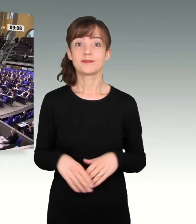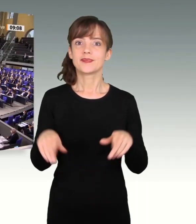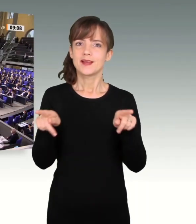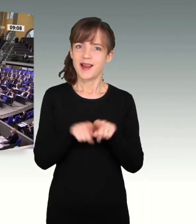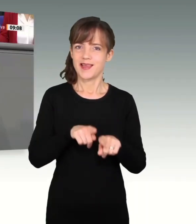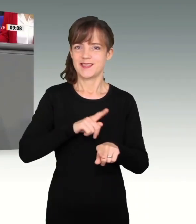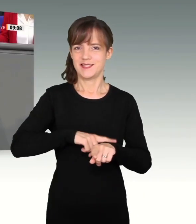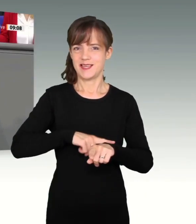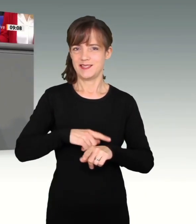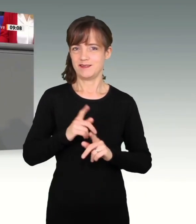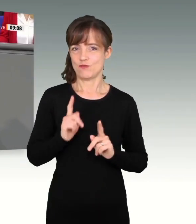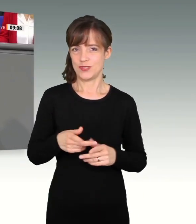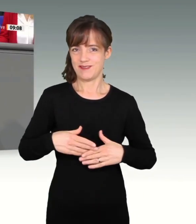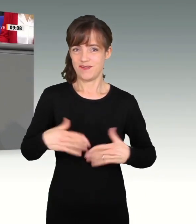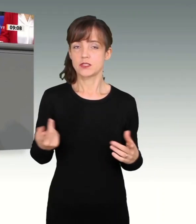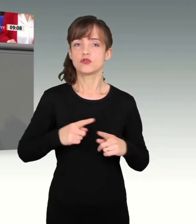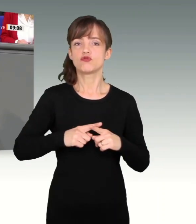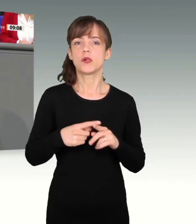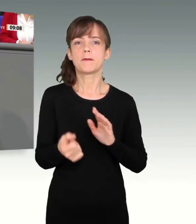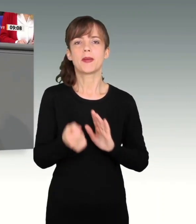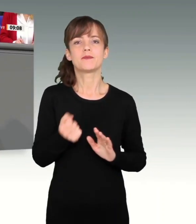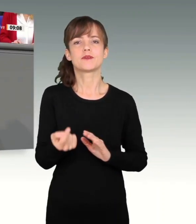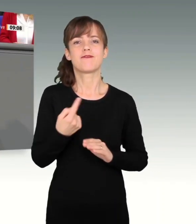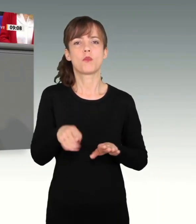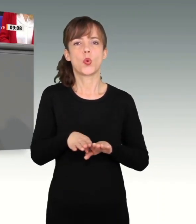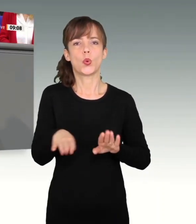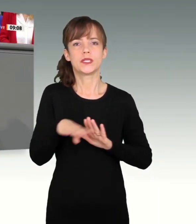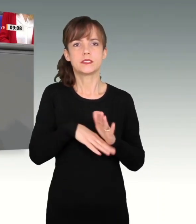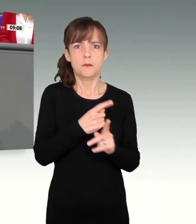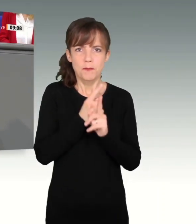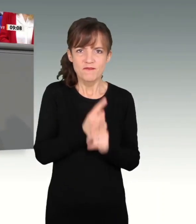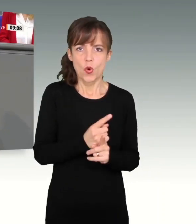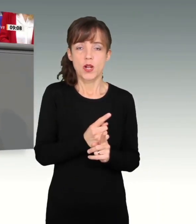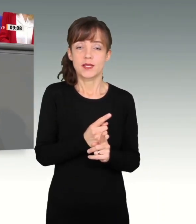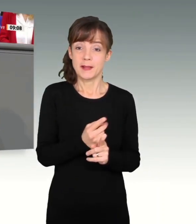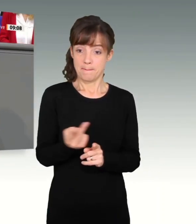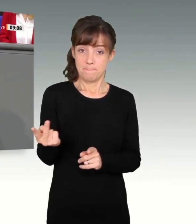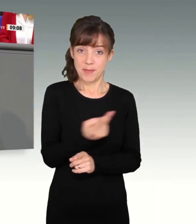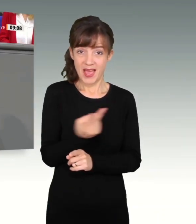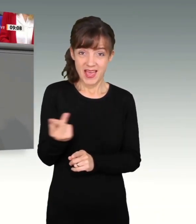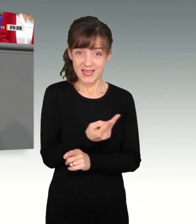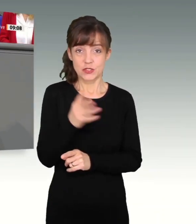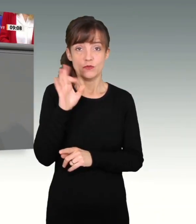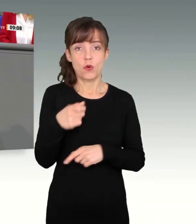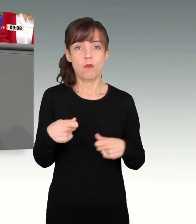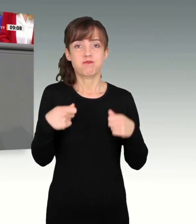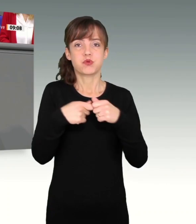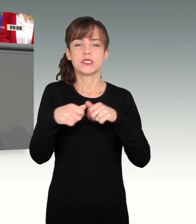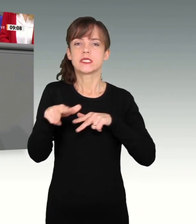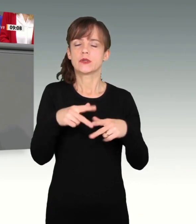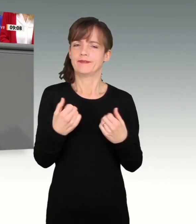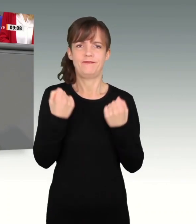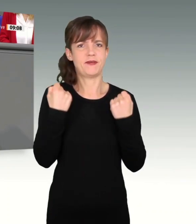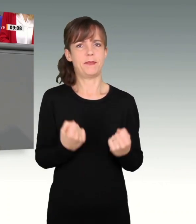Zugleich müssen wir die Schuldenbremse des Grundgesetzes einhalten. Beides ist für die Bundesregierung verbindlich.